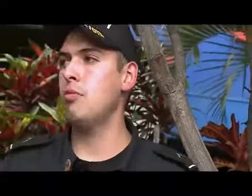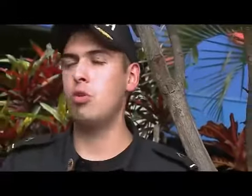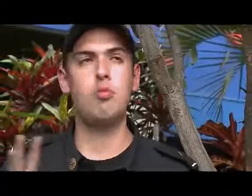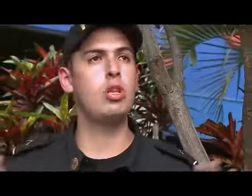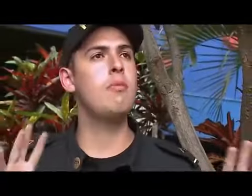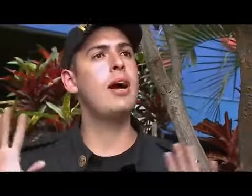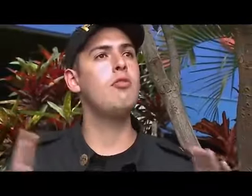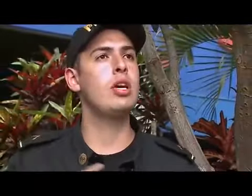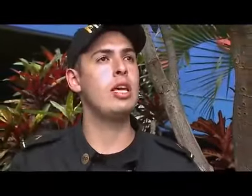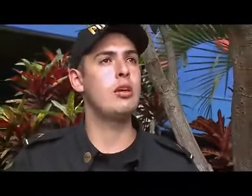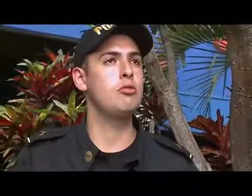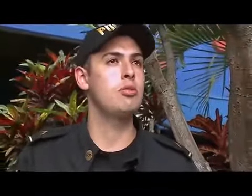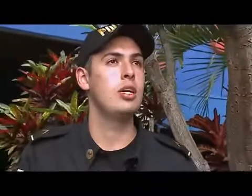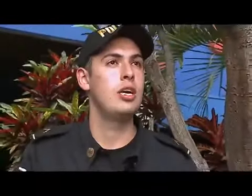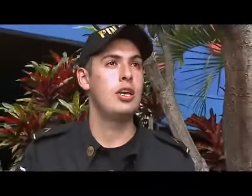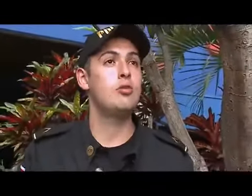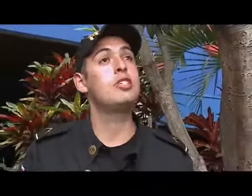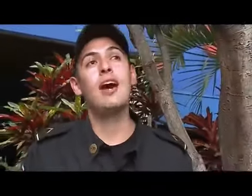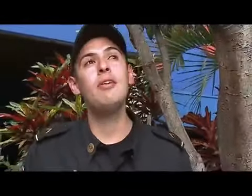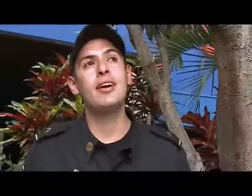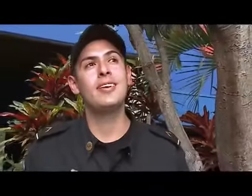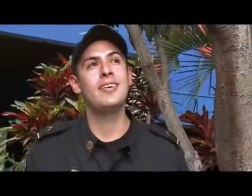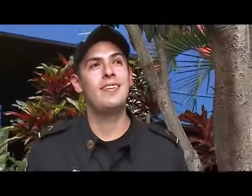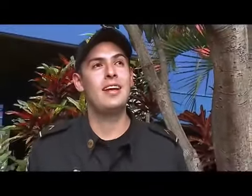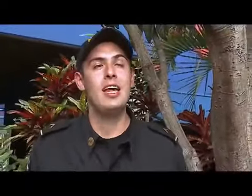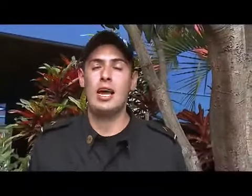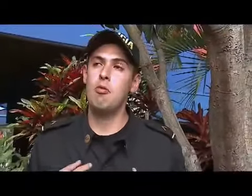comunidad no oyente en el país es de más de 40 mil personas.